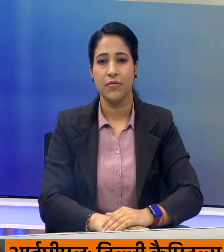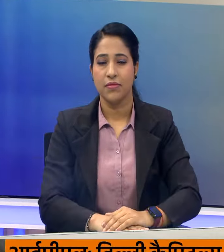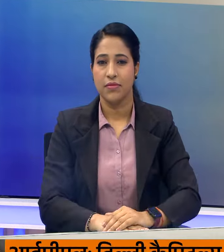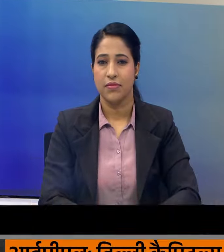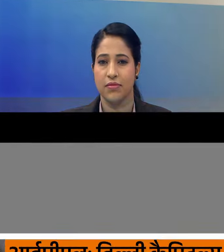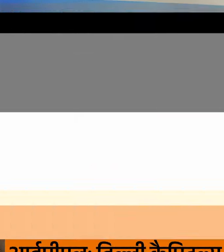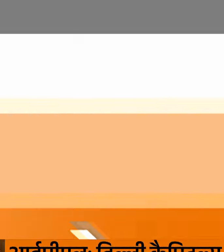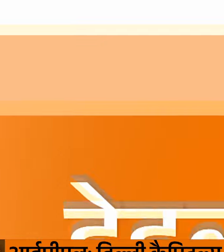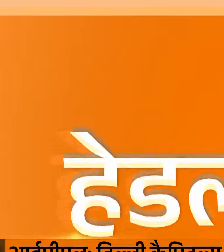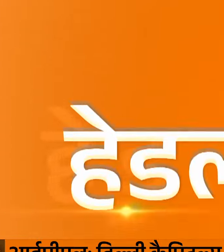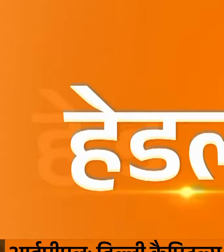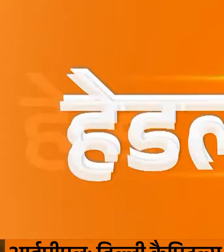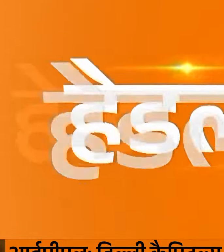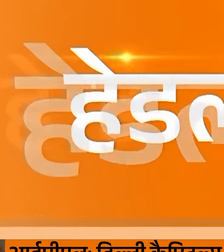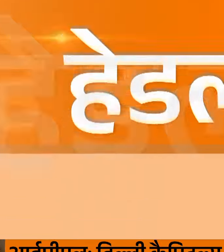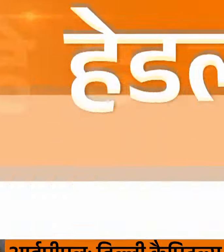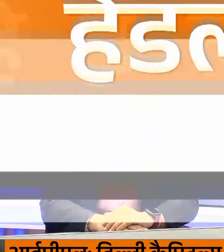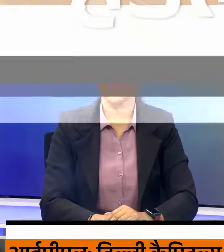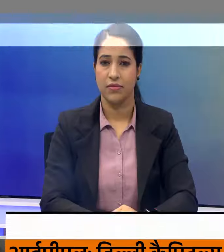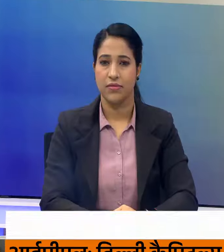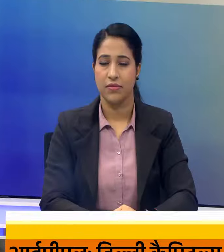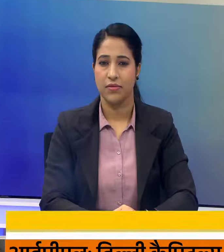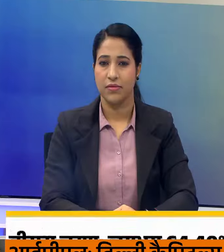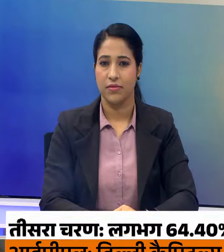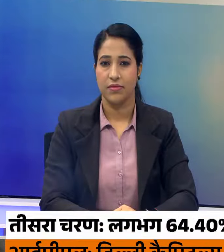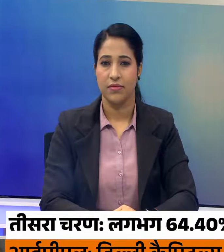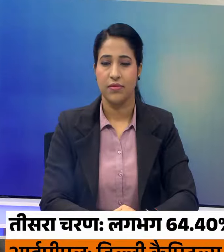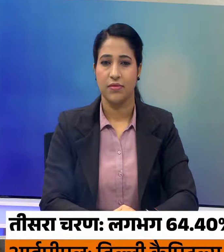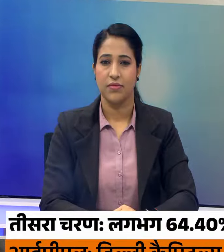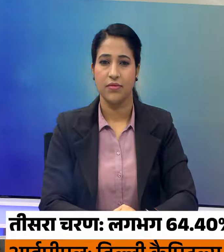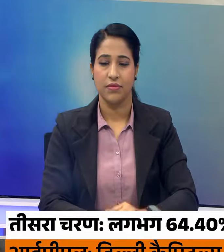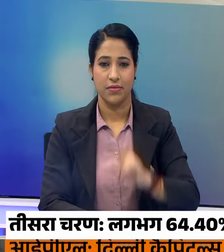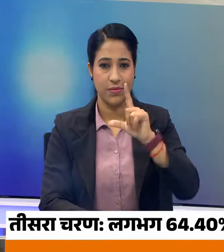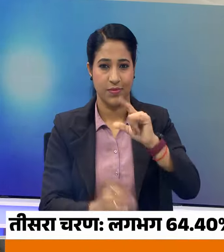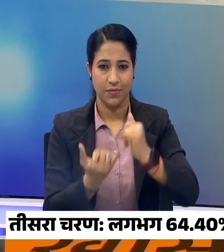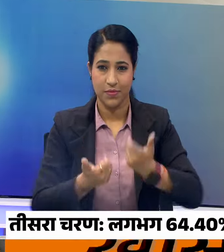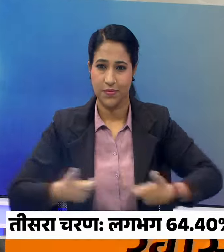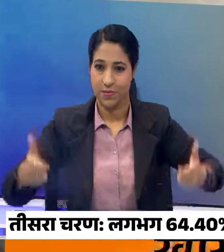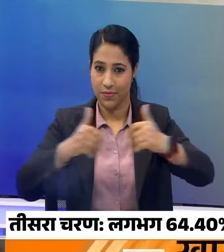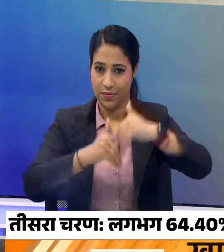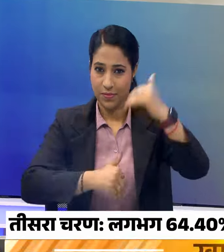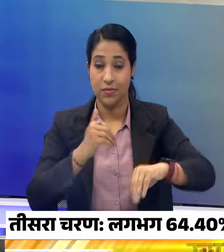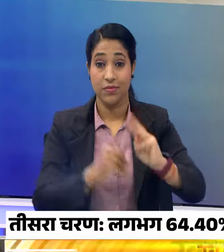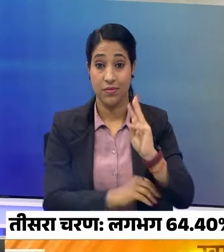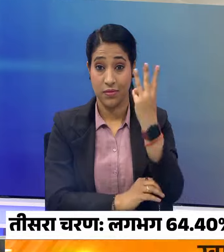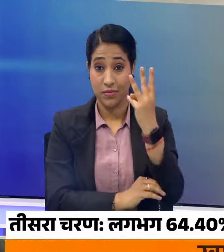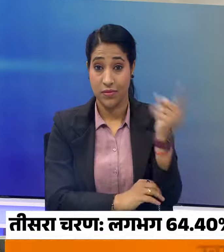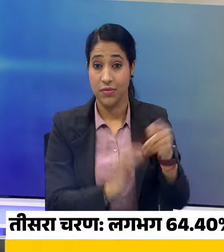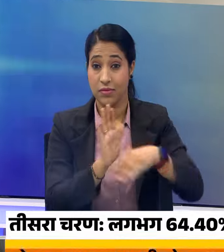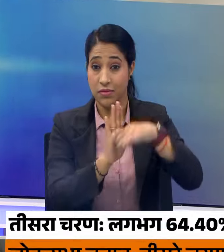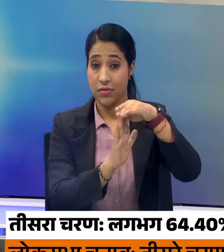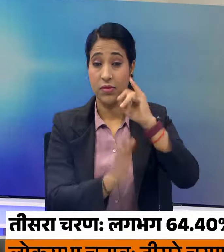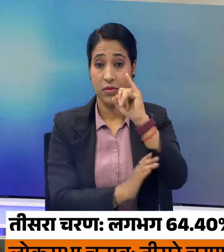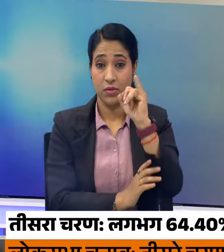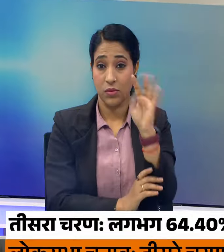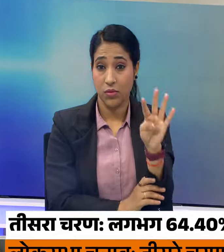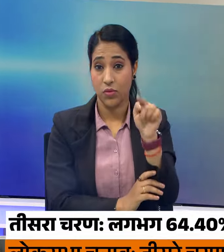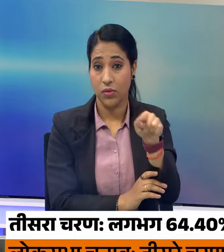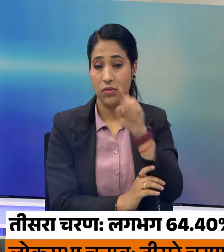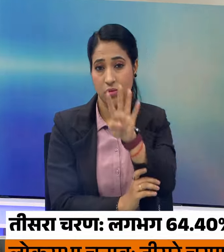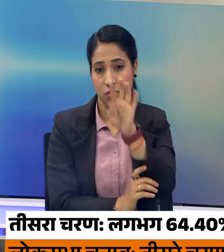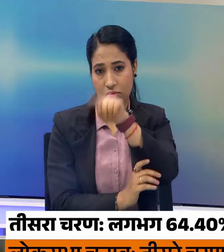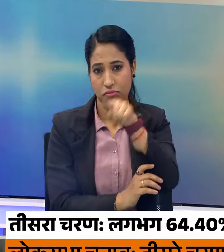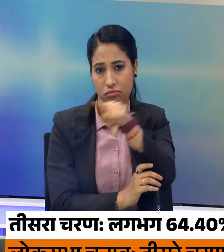पर लोगसभा चुराओं के तीसे चरण में लगफाग चौंसर दशनल और चार